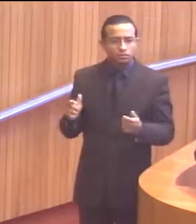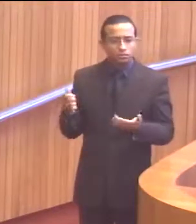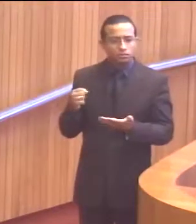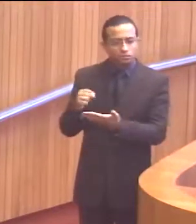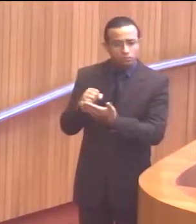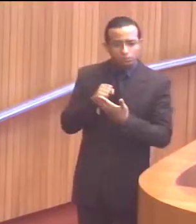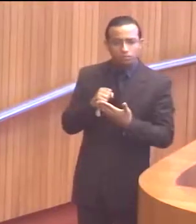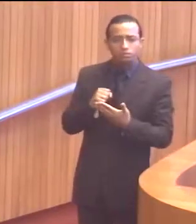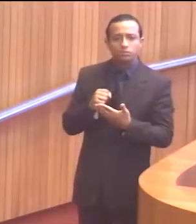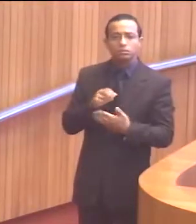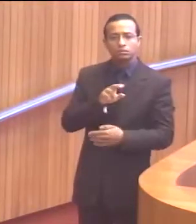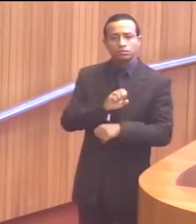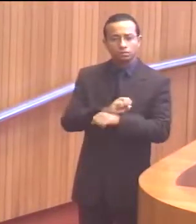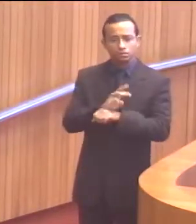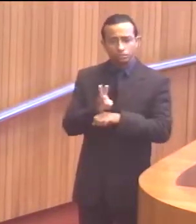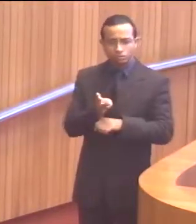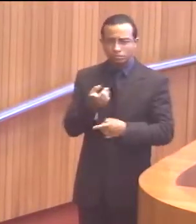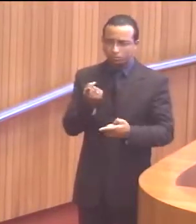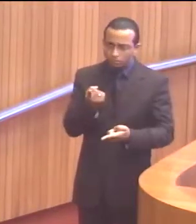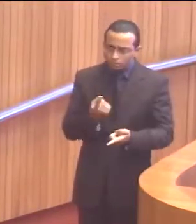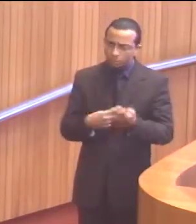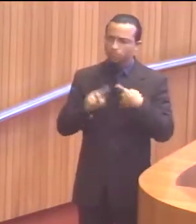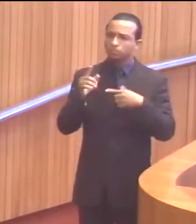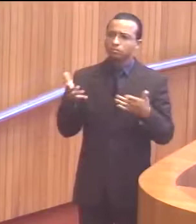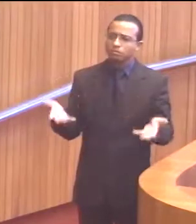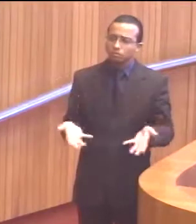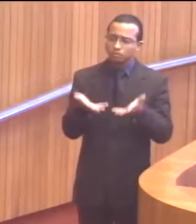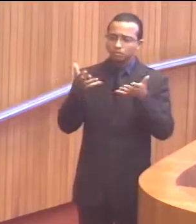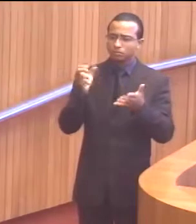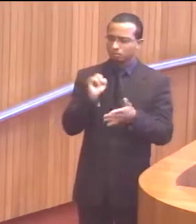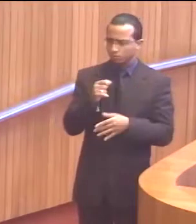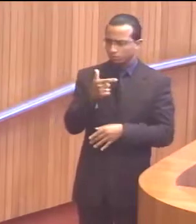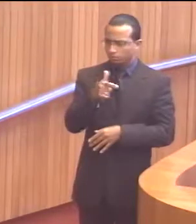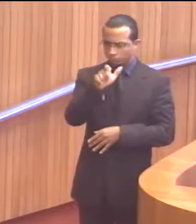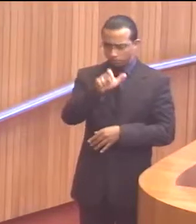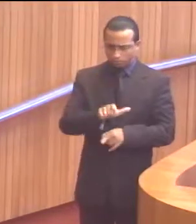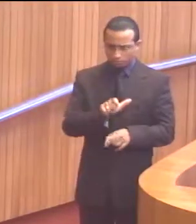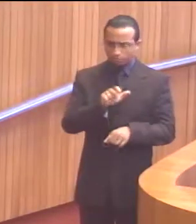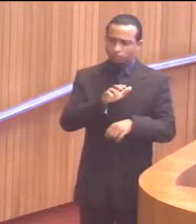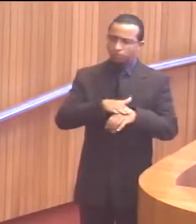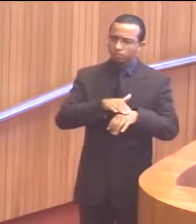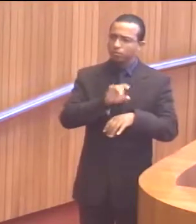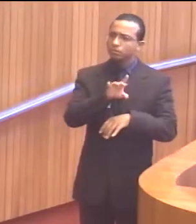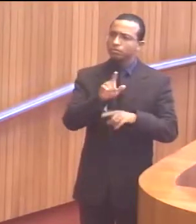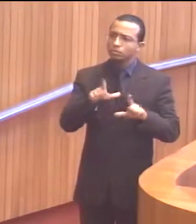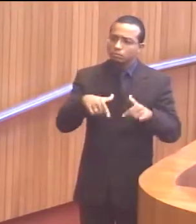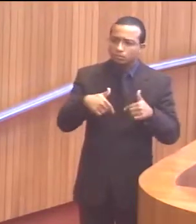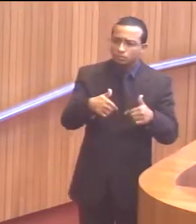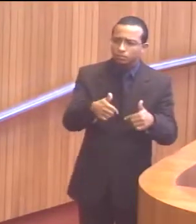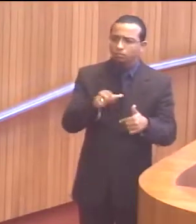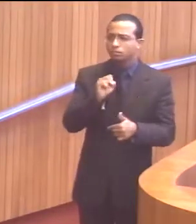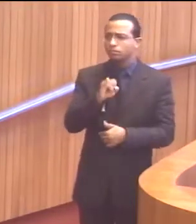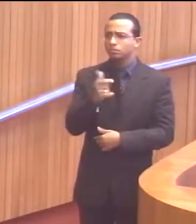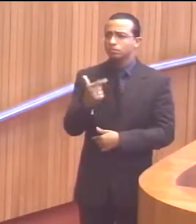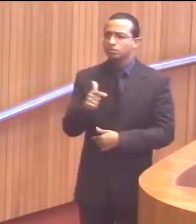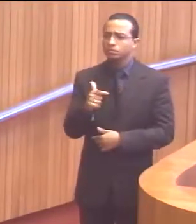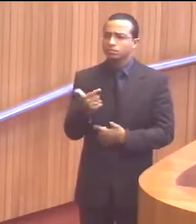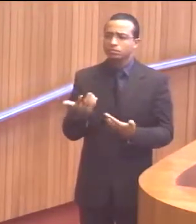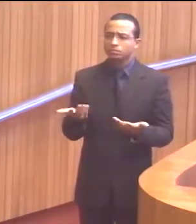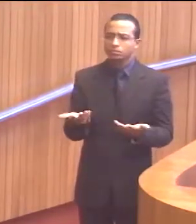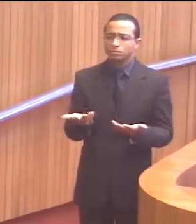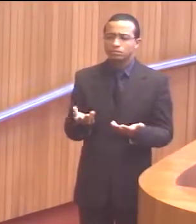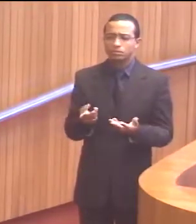para que a UEMA seja alavancada. Sem autonomia, isso não é possível. Sem que haja